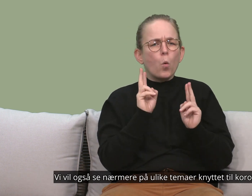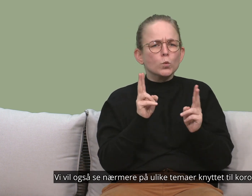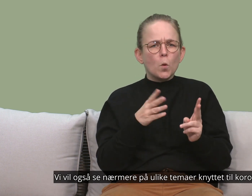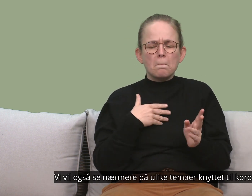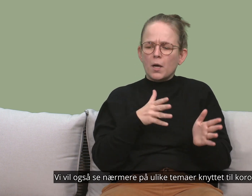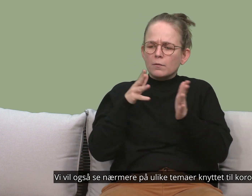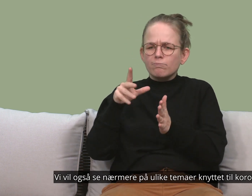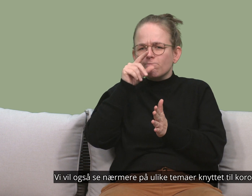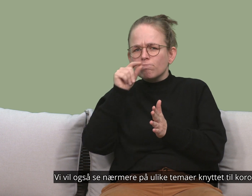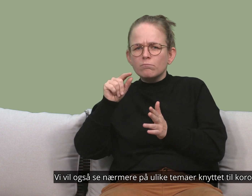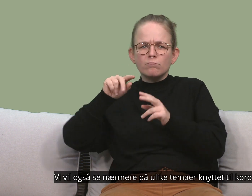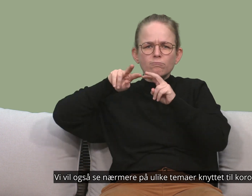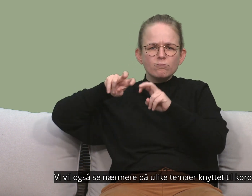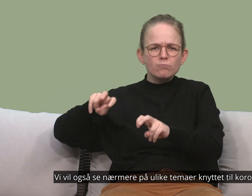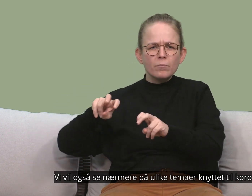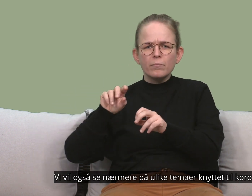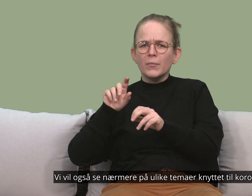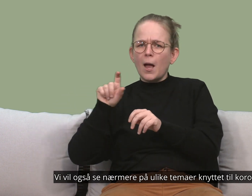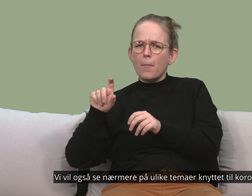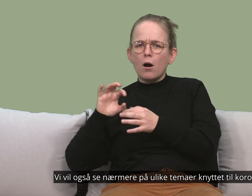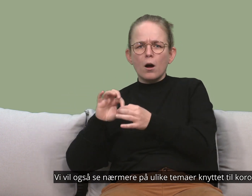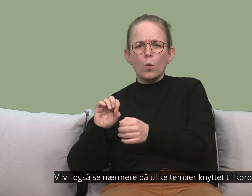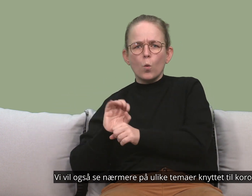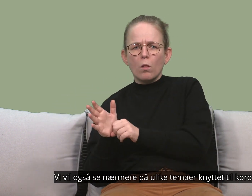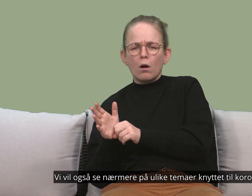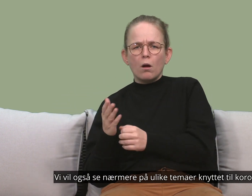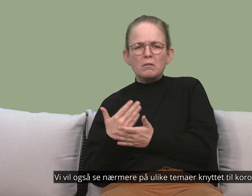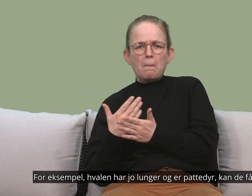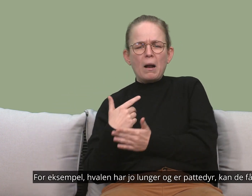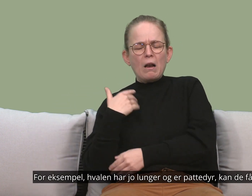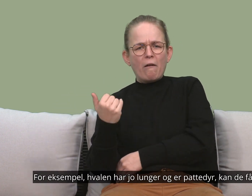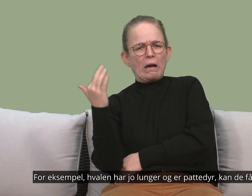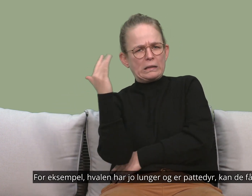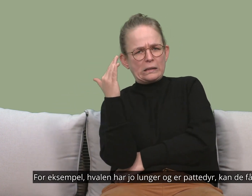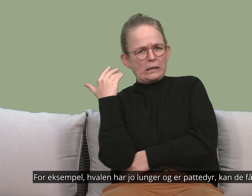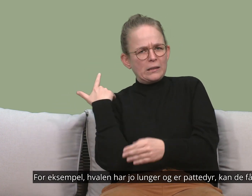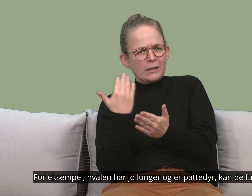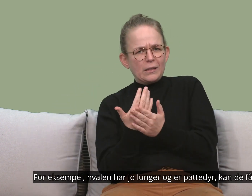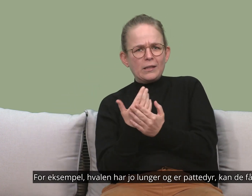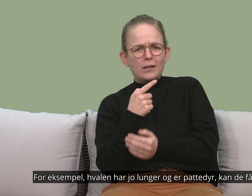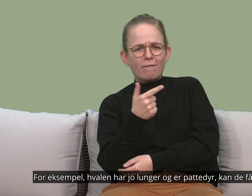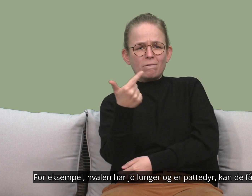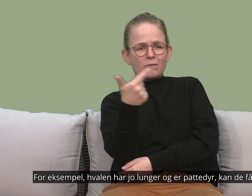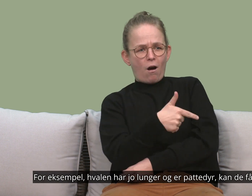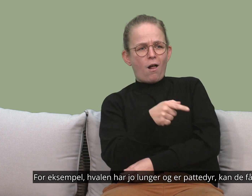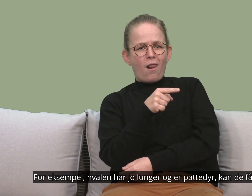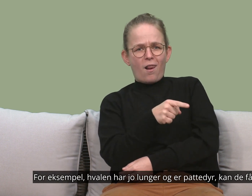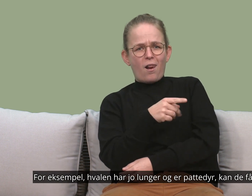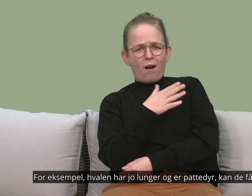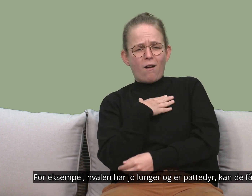Vi vil også se nærmere på ulike temaer knyttet til korona. For eksempel, valen har jo lunger